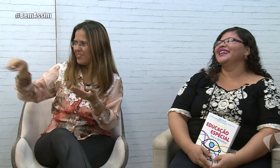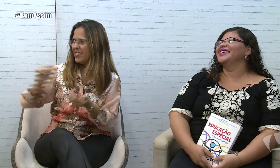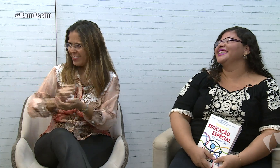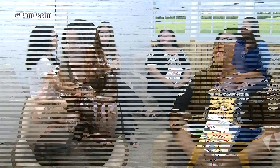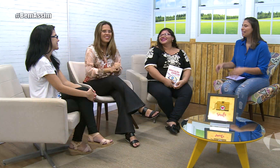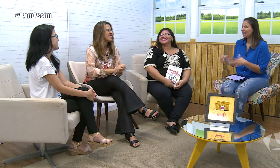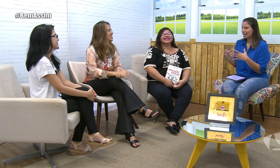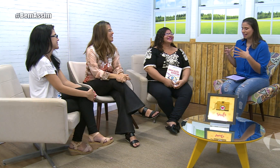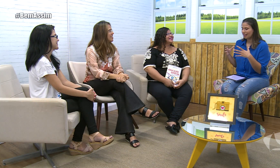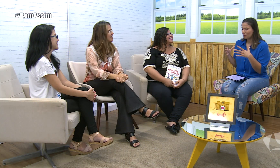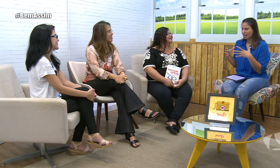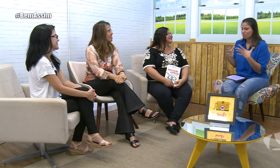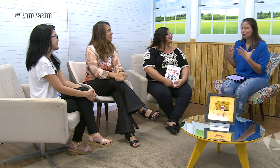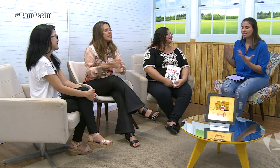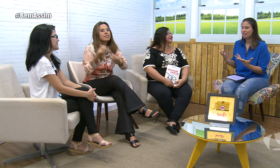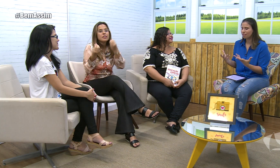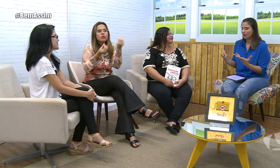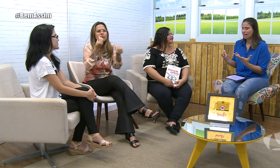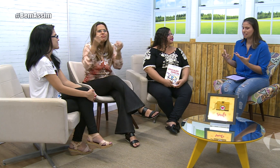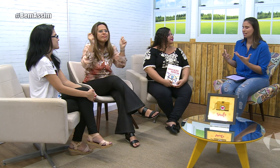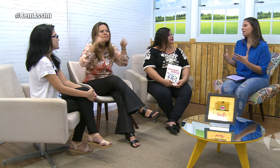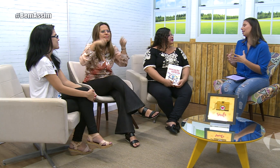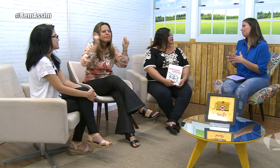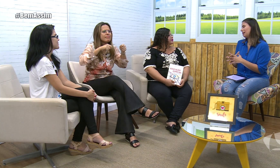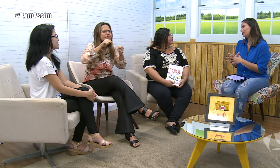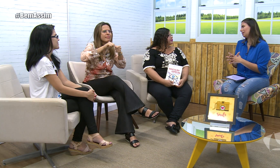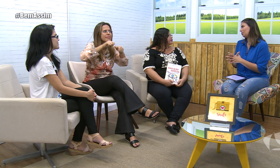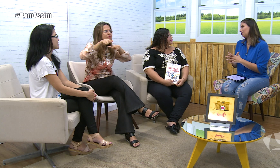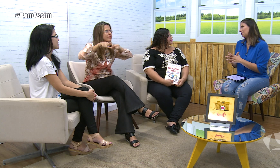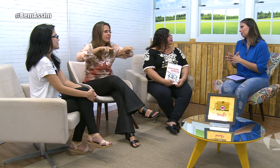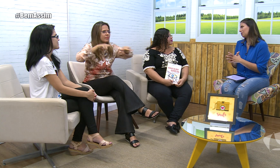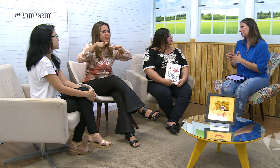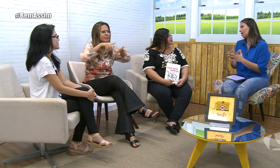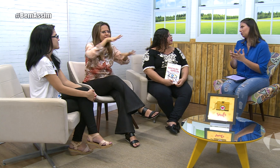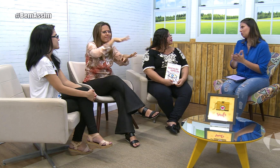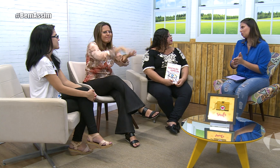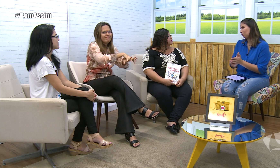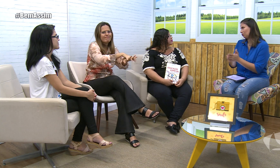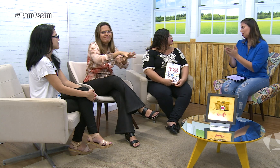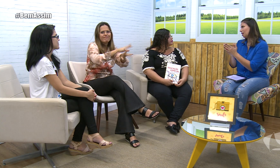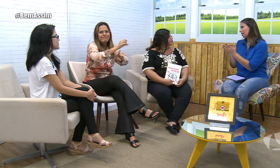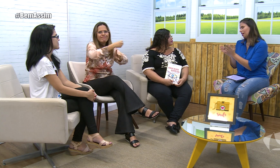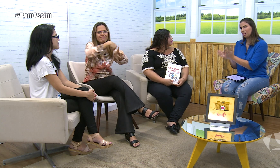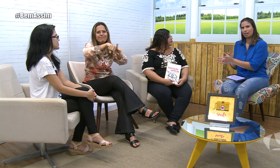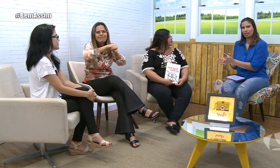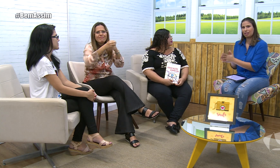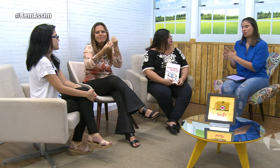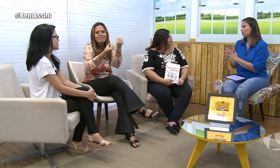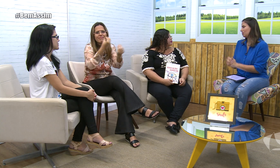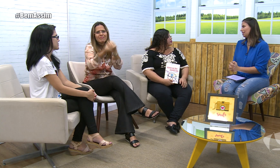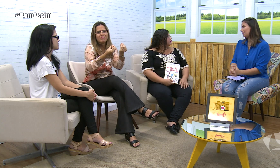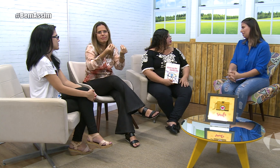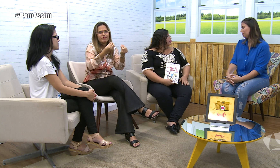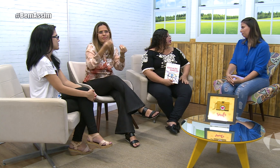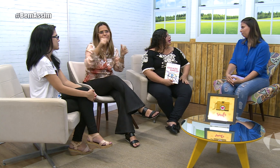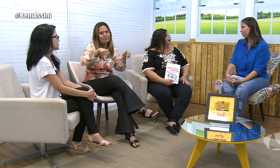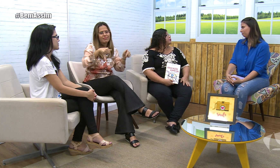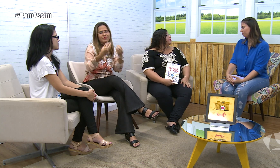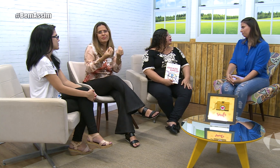Como é que é? Como é que é possível realizar esse trabalho de inclusão social dos surdos? E na nossa sociedade? Em primeiro